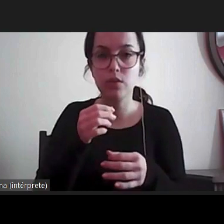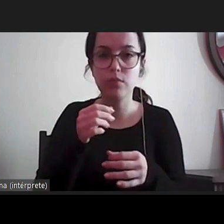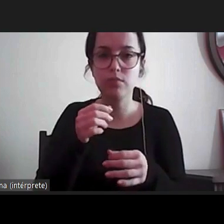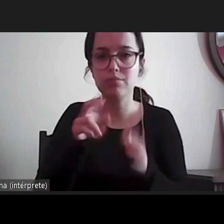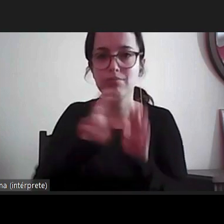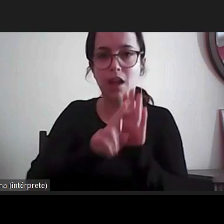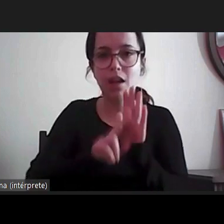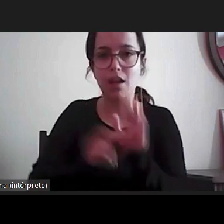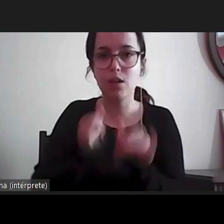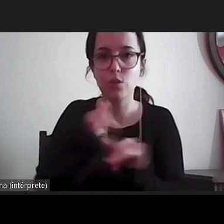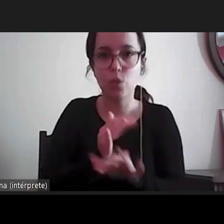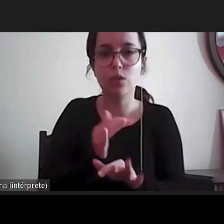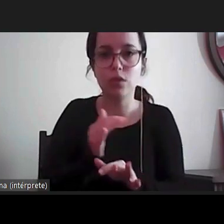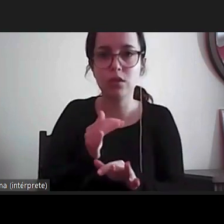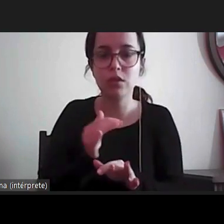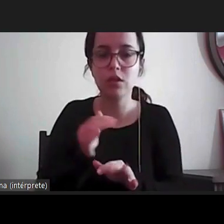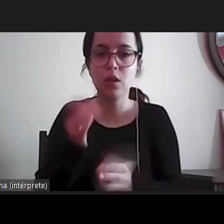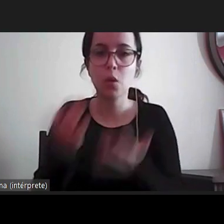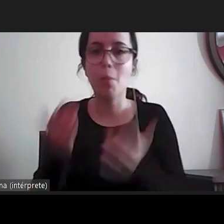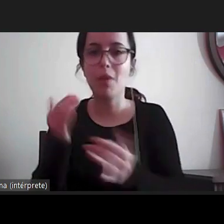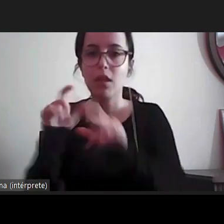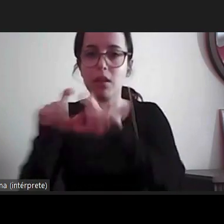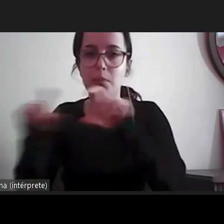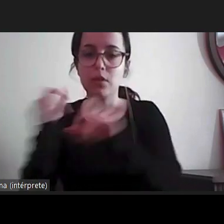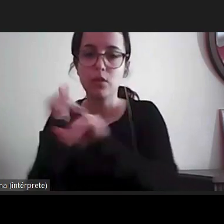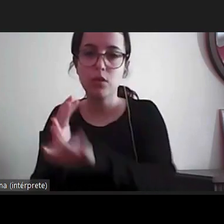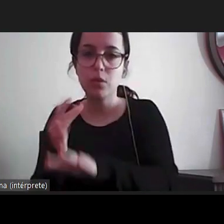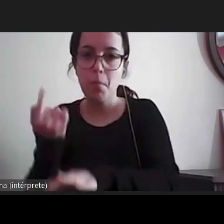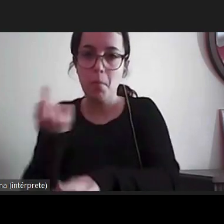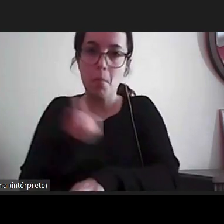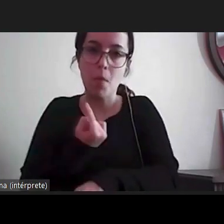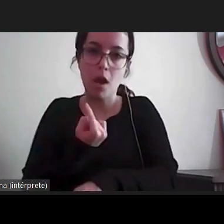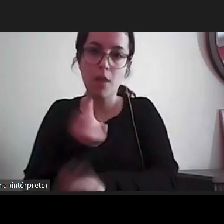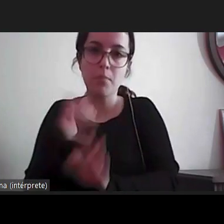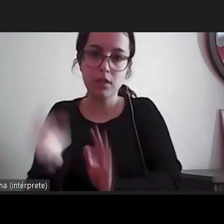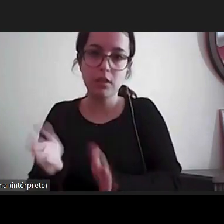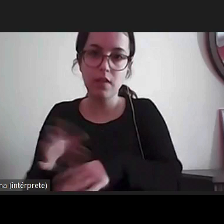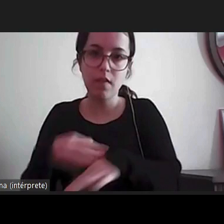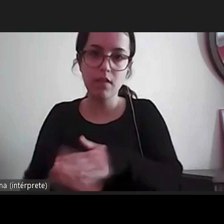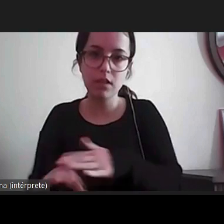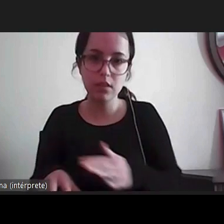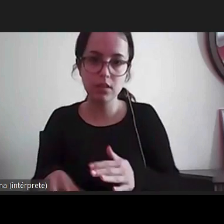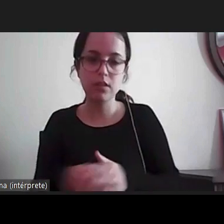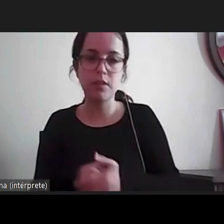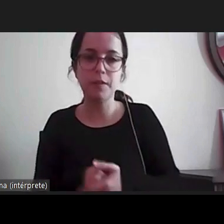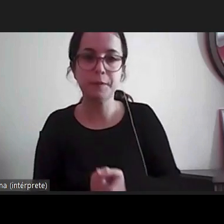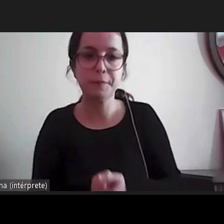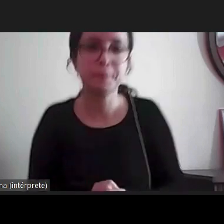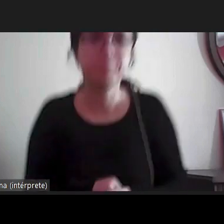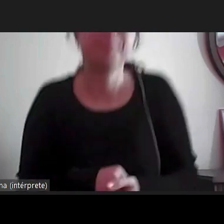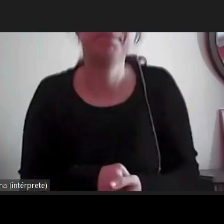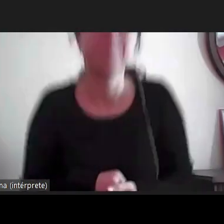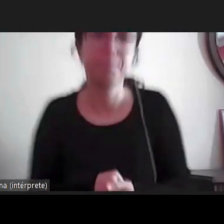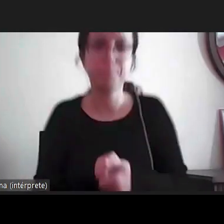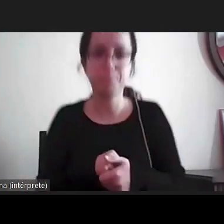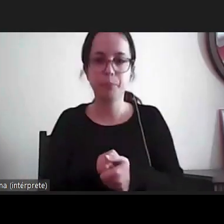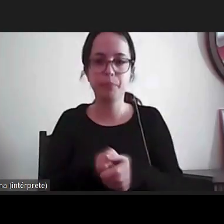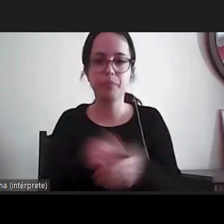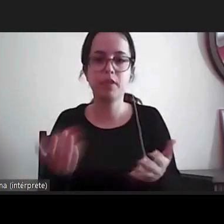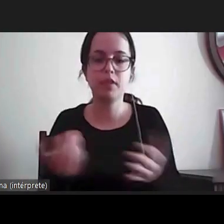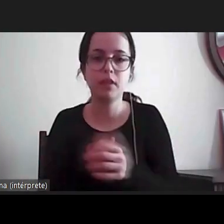obrigadas a cumprir para poder exercer estes poderes mais musculados digamos inclusivamente prevê-se que